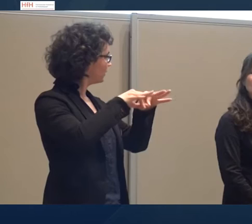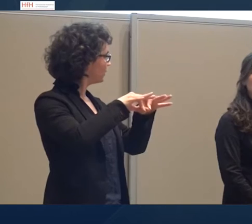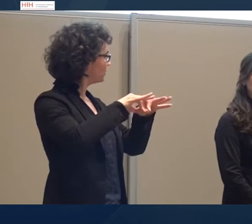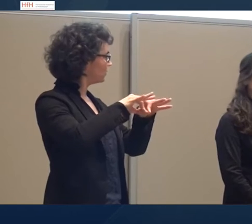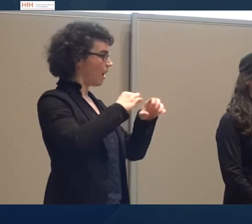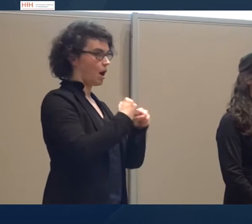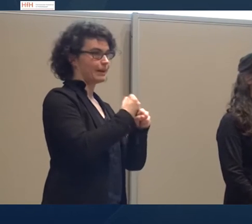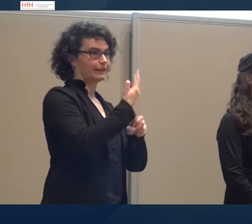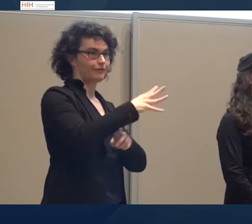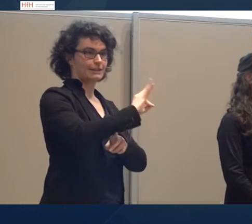im Projekt.